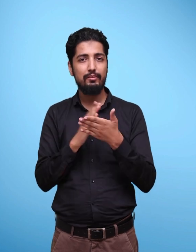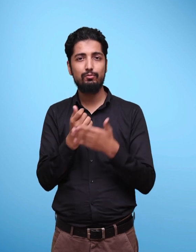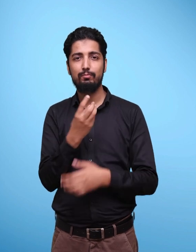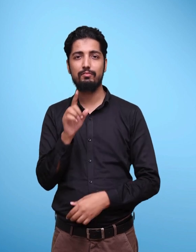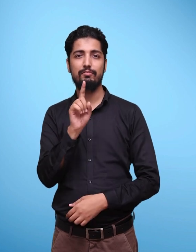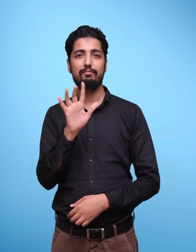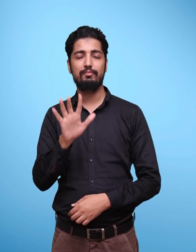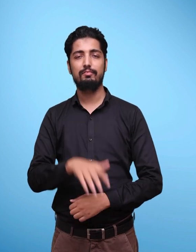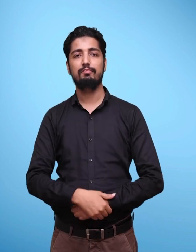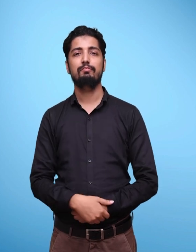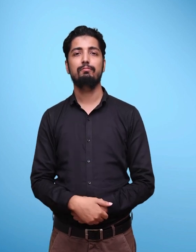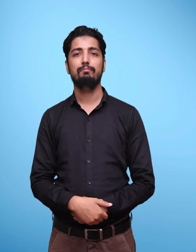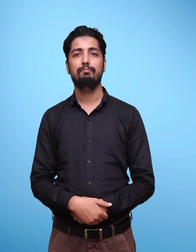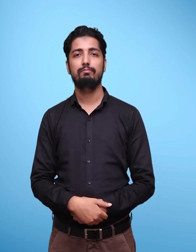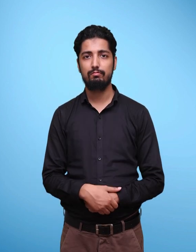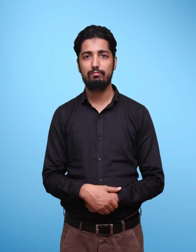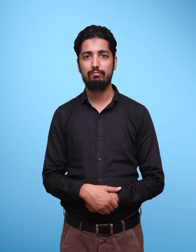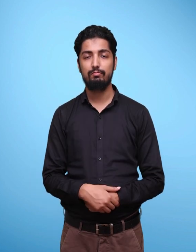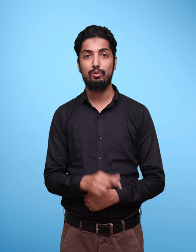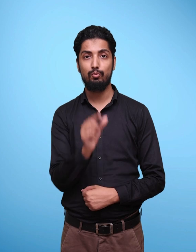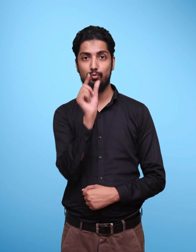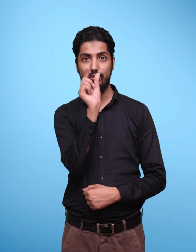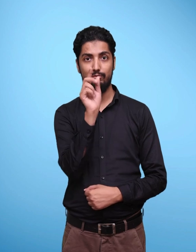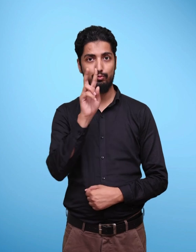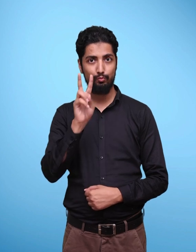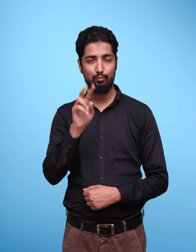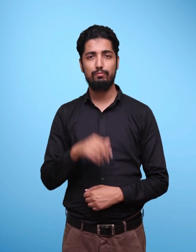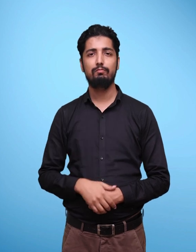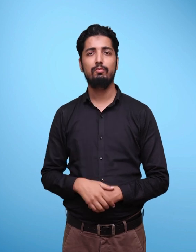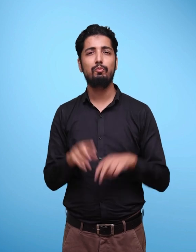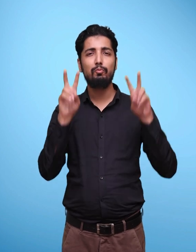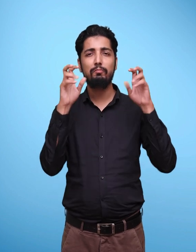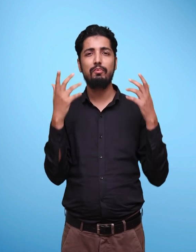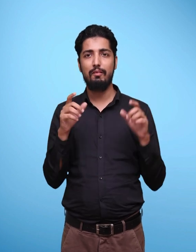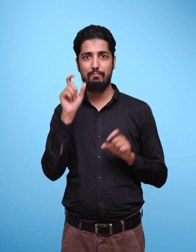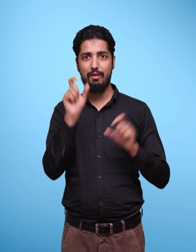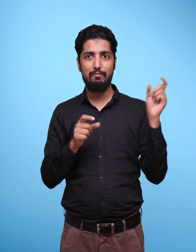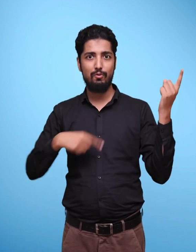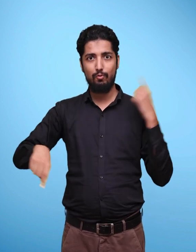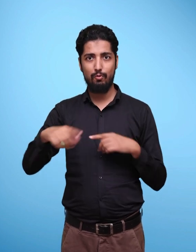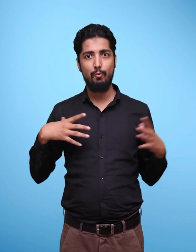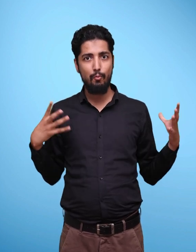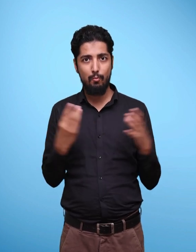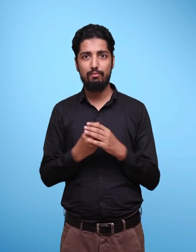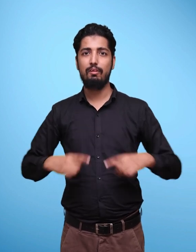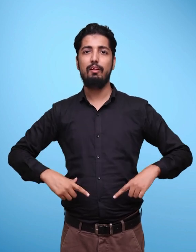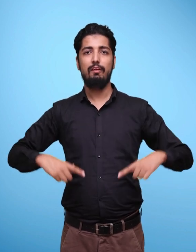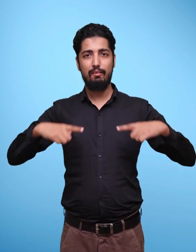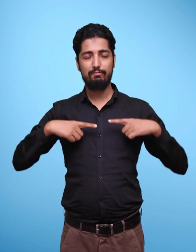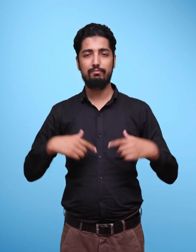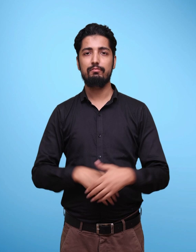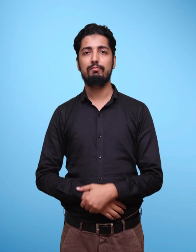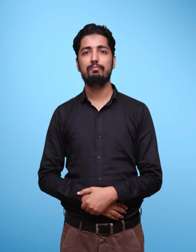Greetings Unit 2 Life Around Us